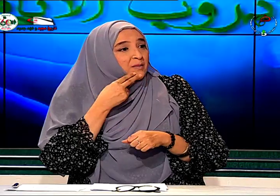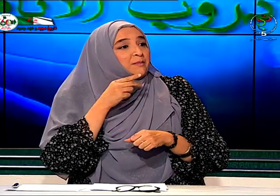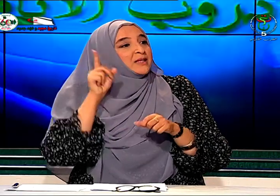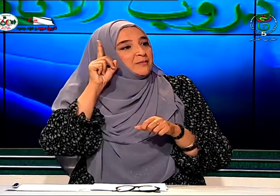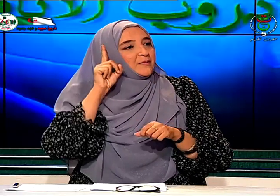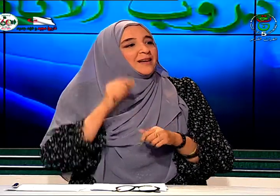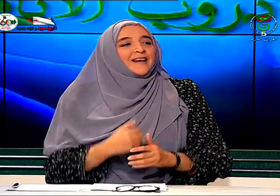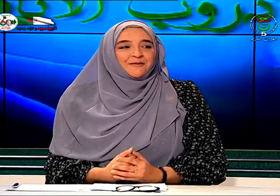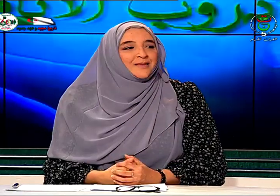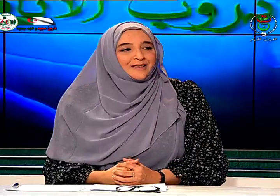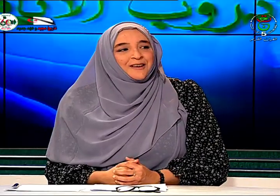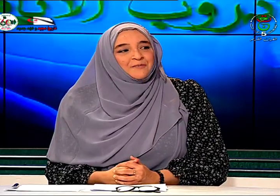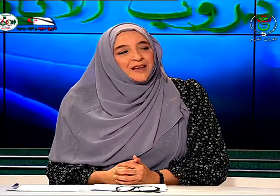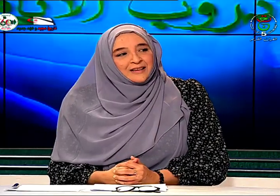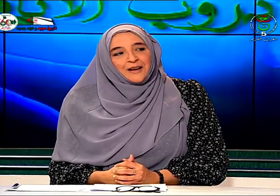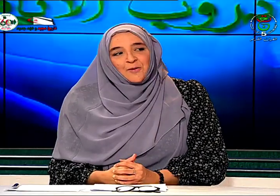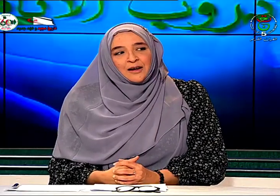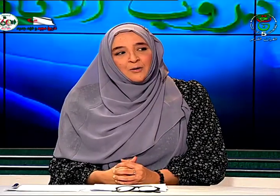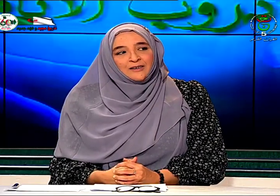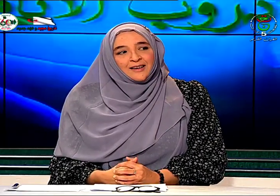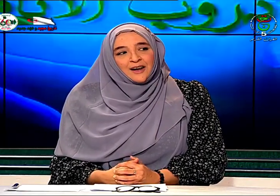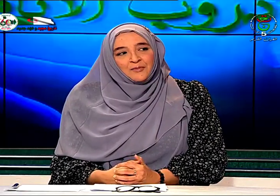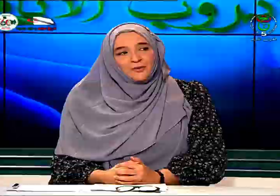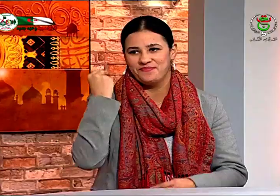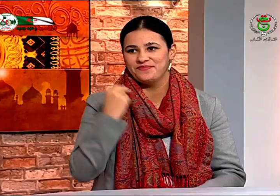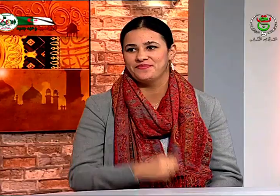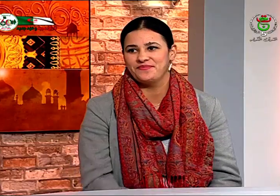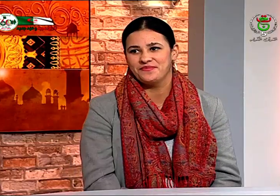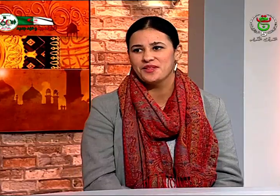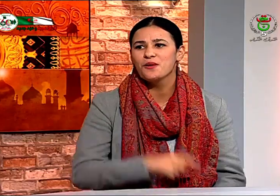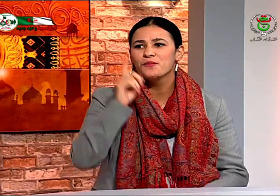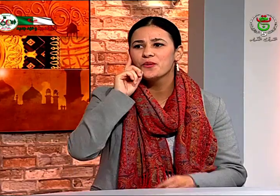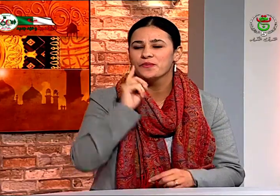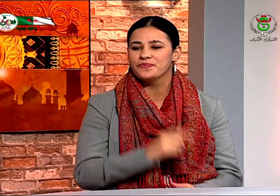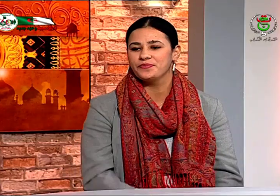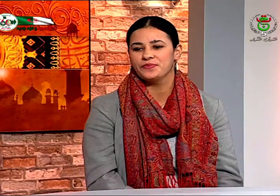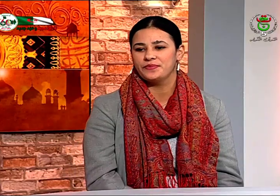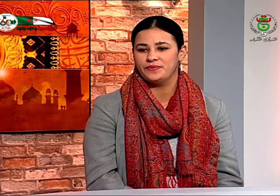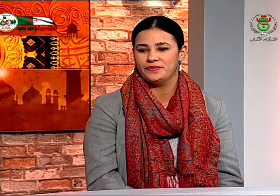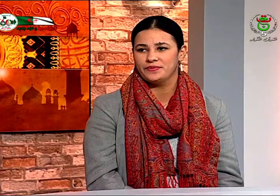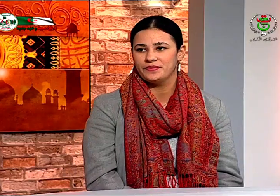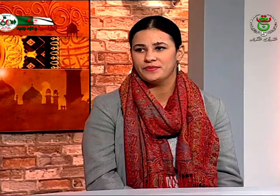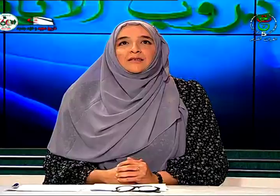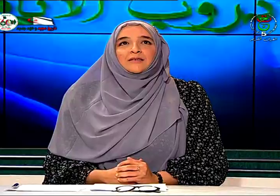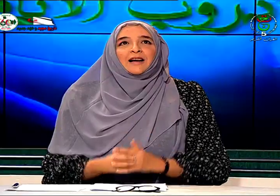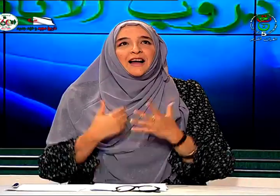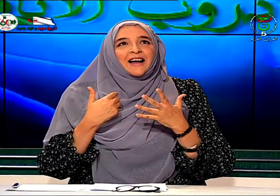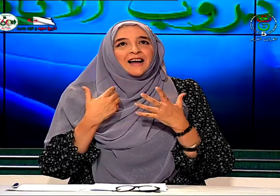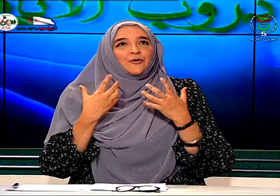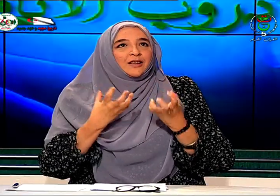بسبب نعم نعم والدي تقبلوا أنني صم لأن أخي كان من قبل أصم أريد